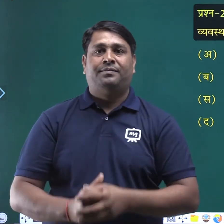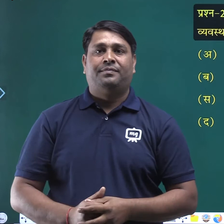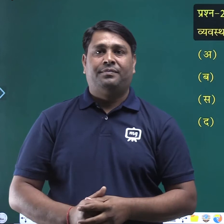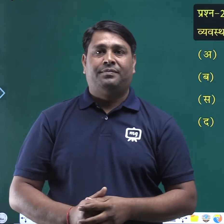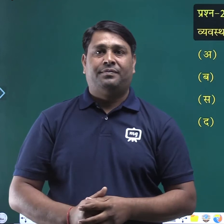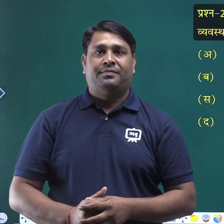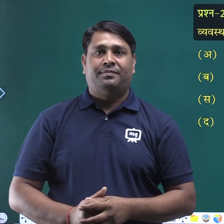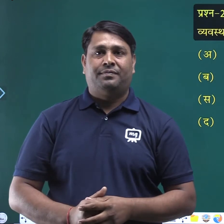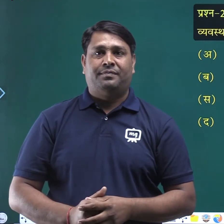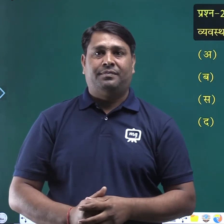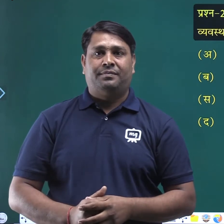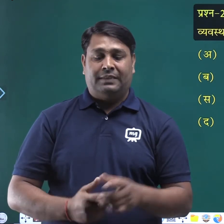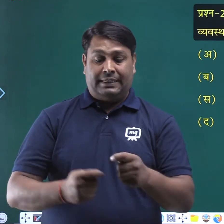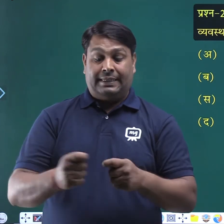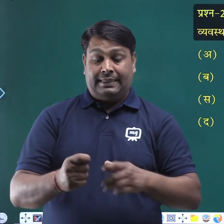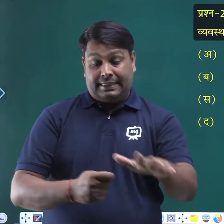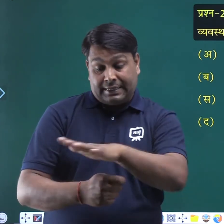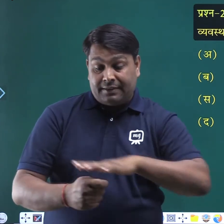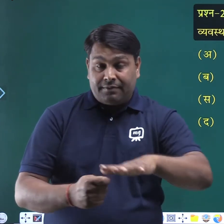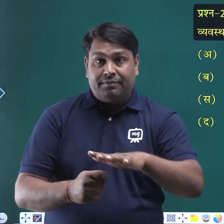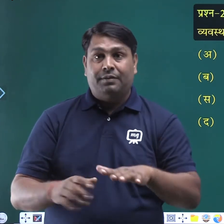शाशन व्यवस्था है